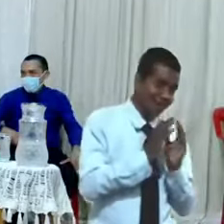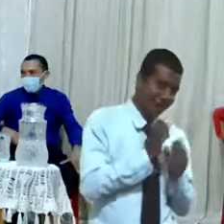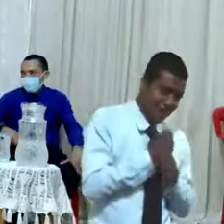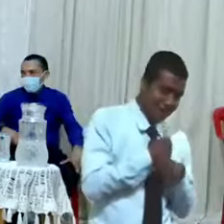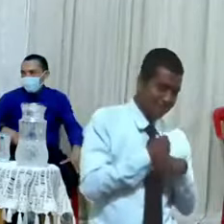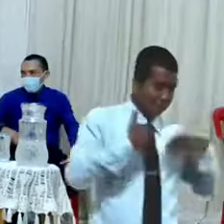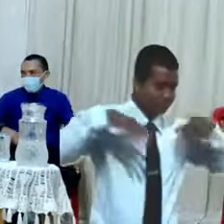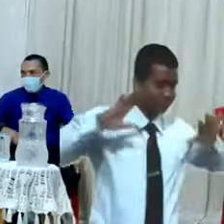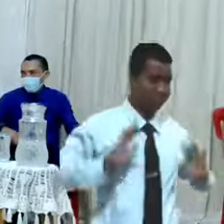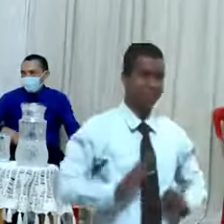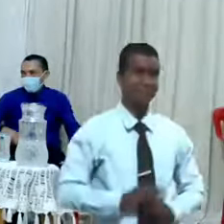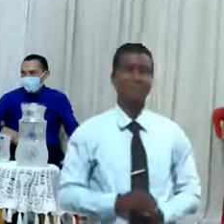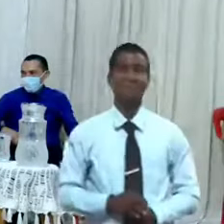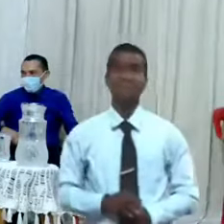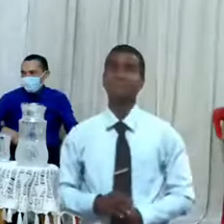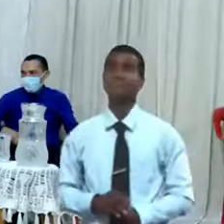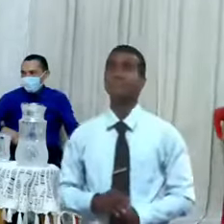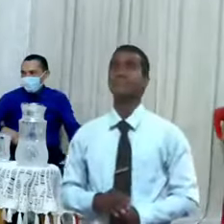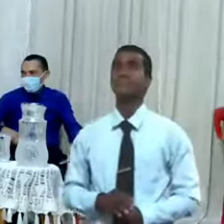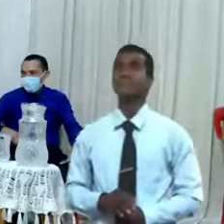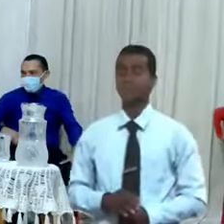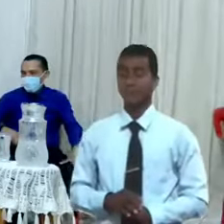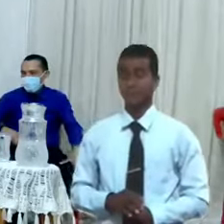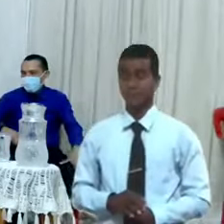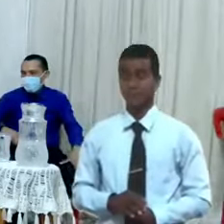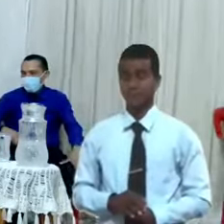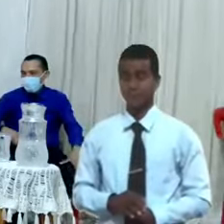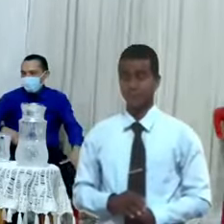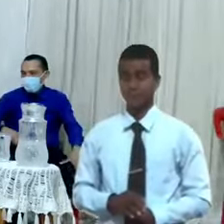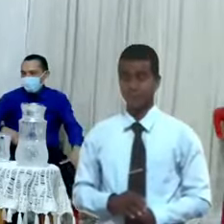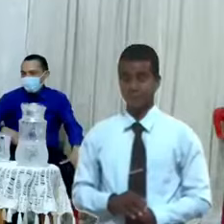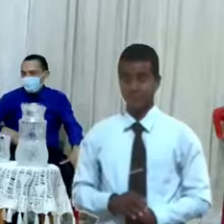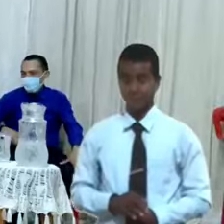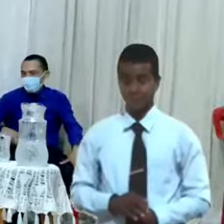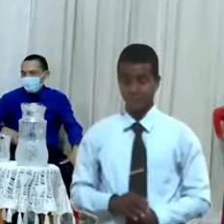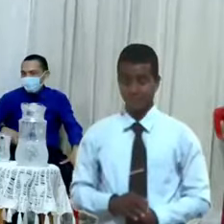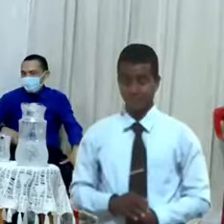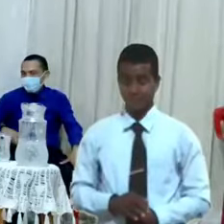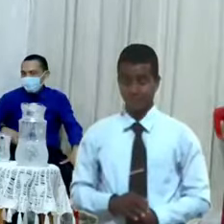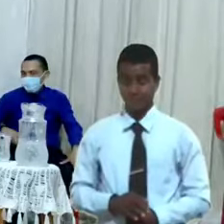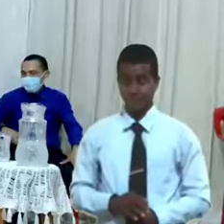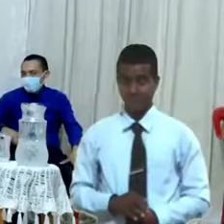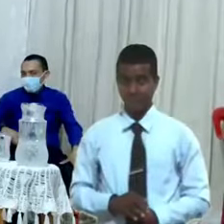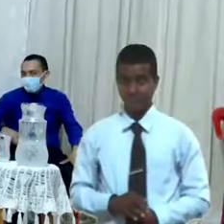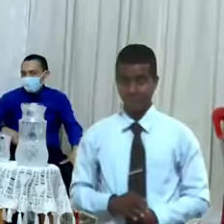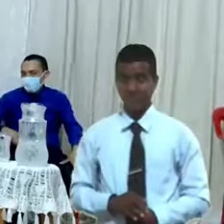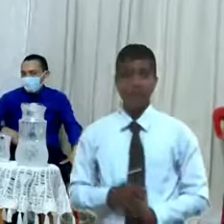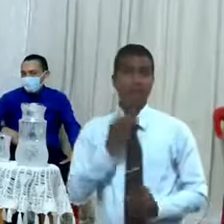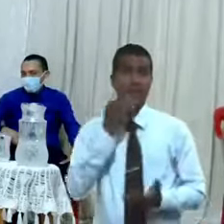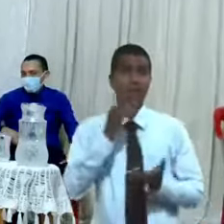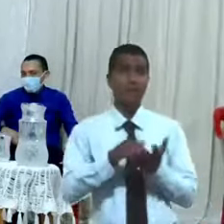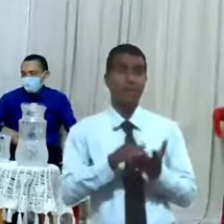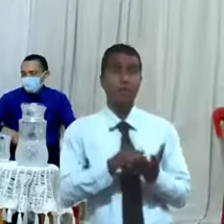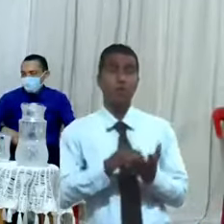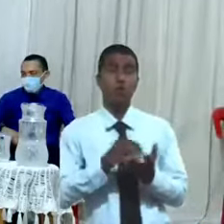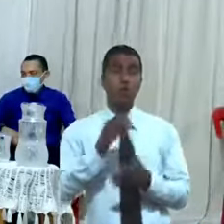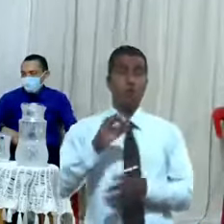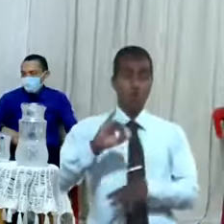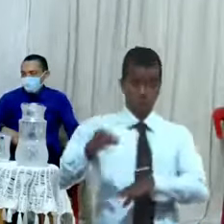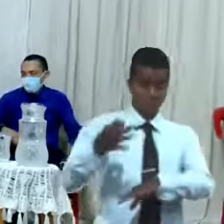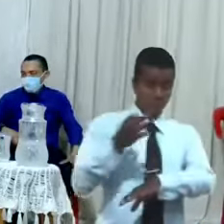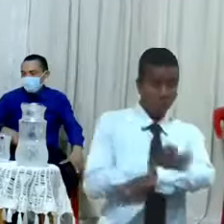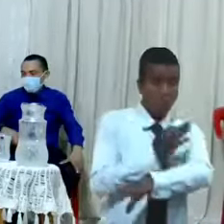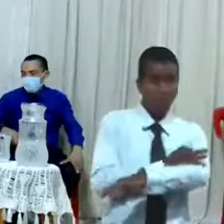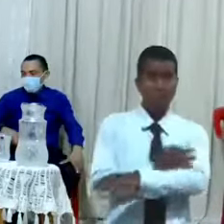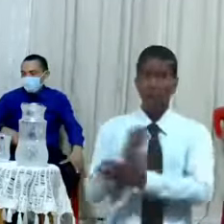llegaba sin ropa se iba con ropa elegante. La gente me hacía cola para que yo le diera ayuda